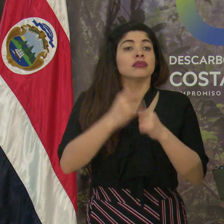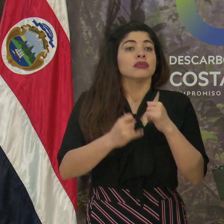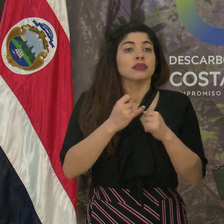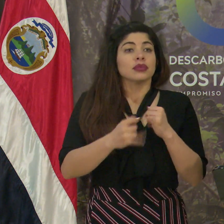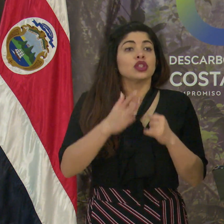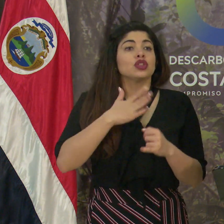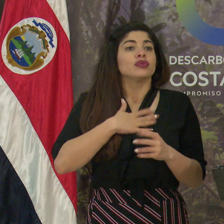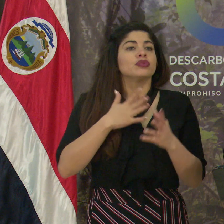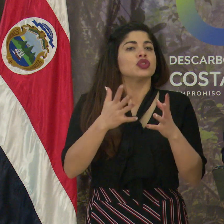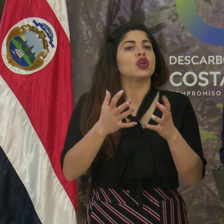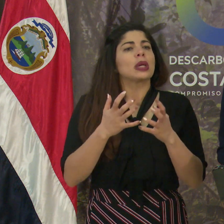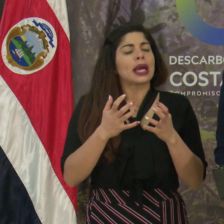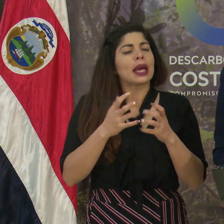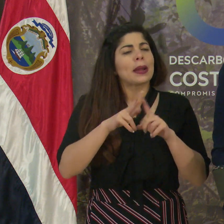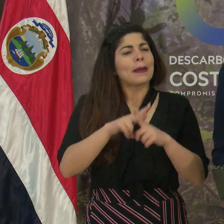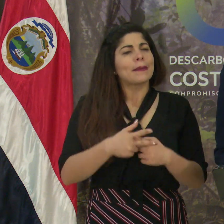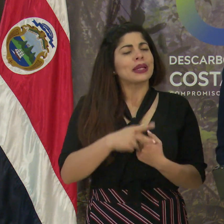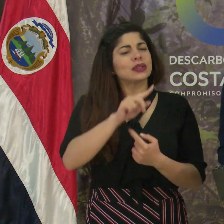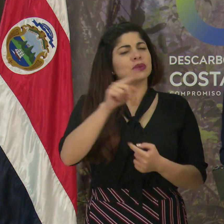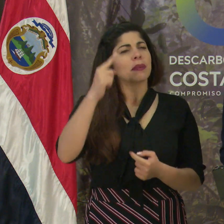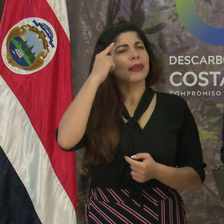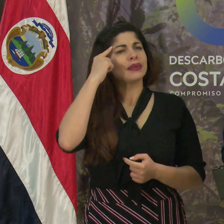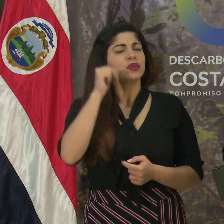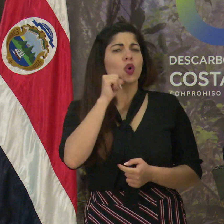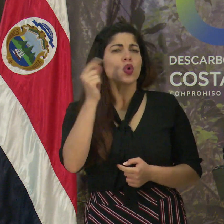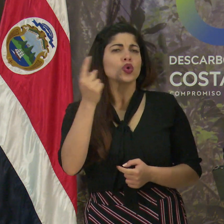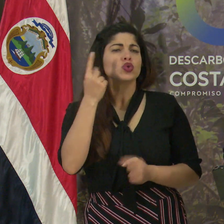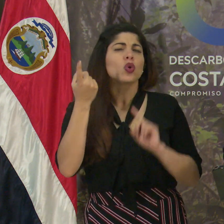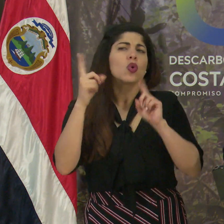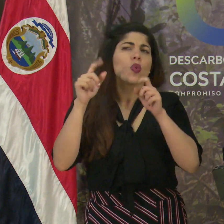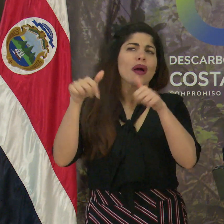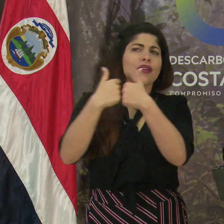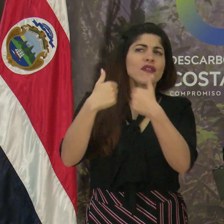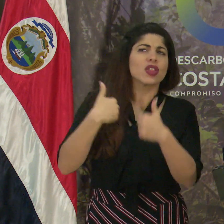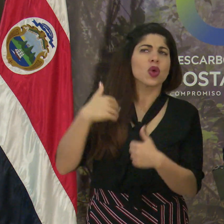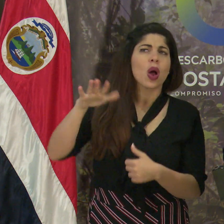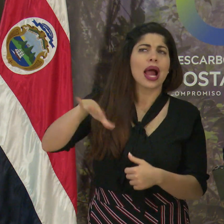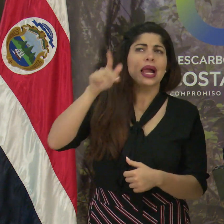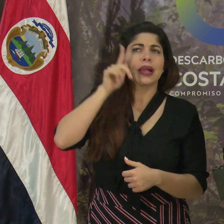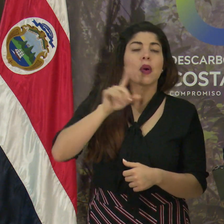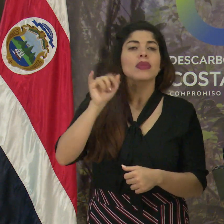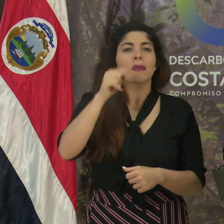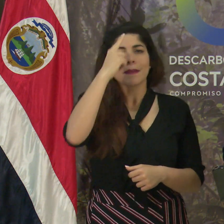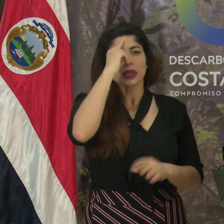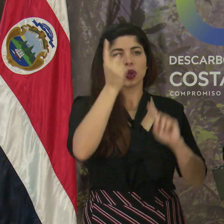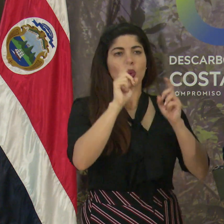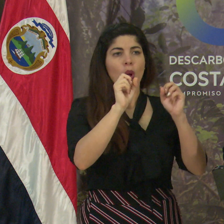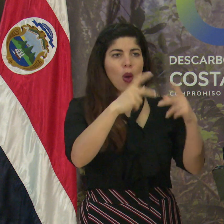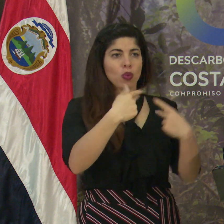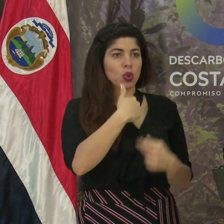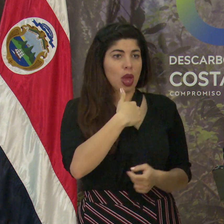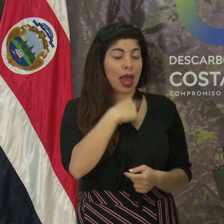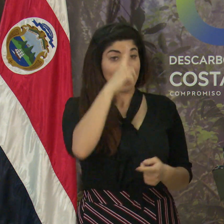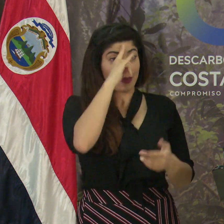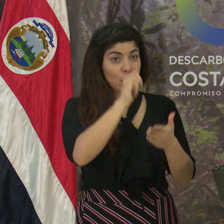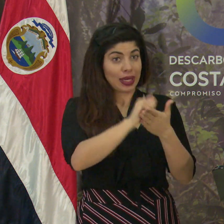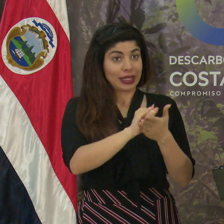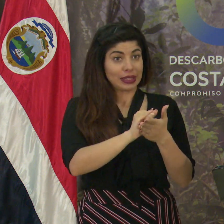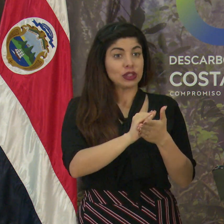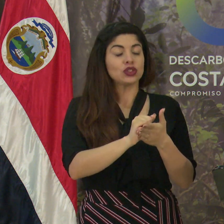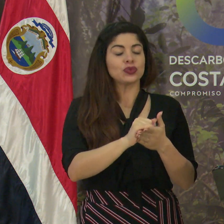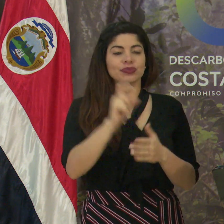Finalmente, yo quiero que se empiece a pensar no solo en los retos que tiene Limón, sino en las oportunidades. Y para ello va a